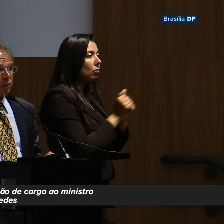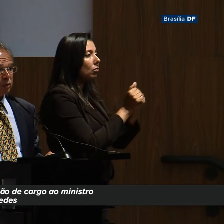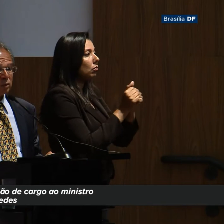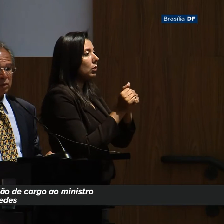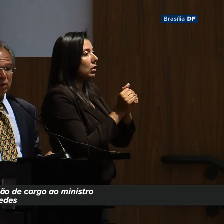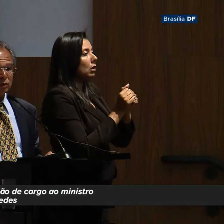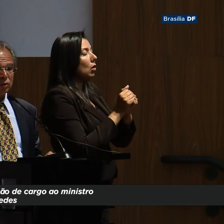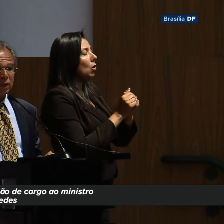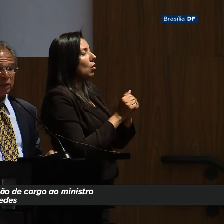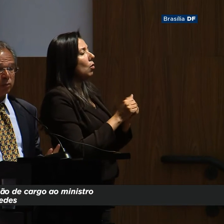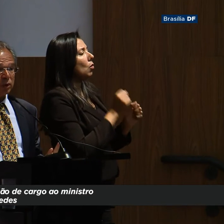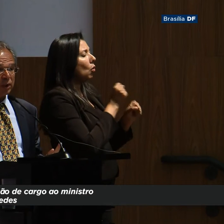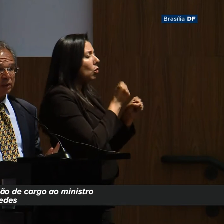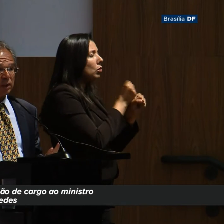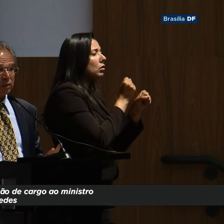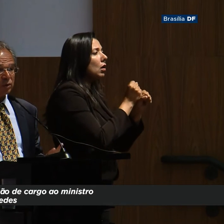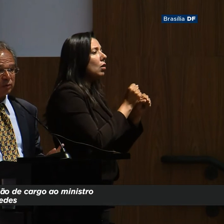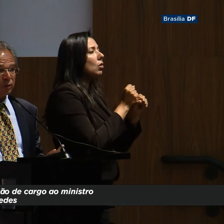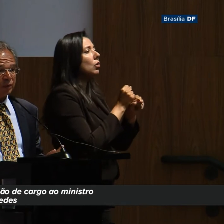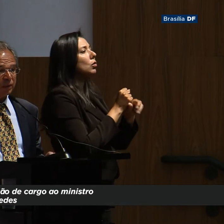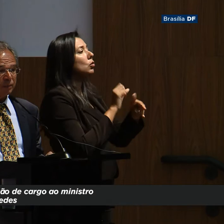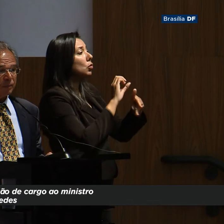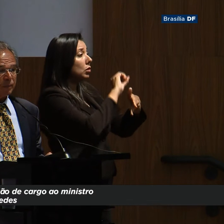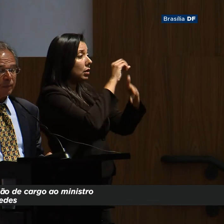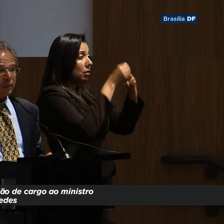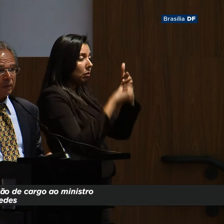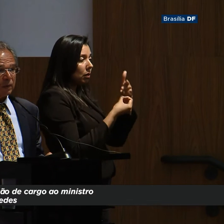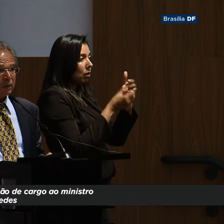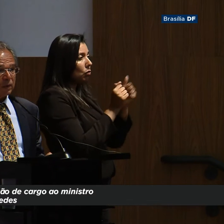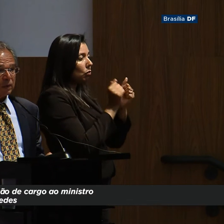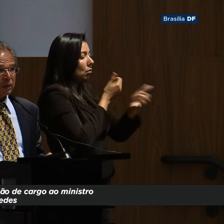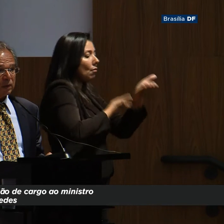Isso é uma construção onde os três poderes terão que se envolver.